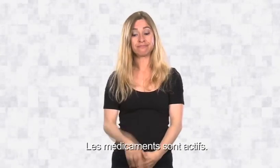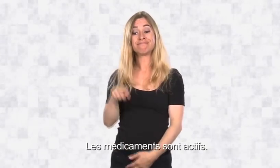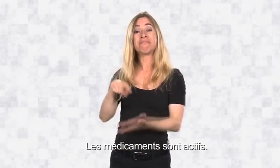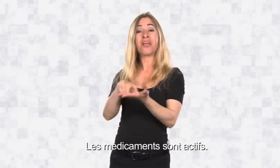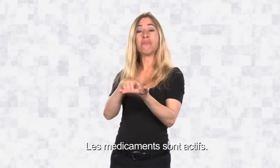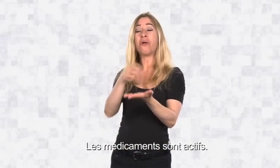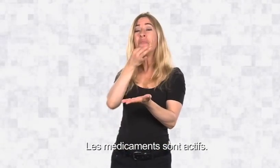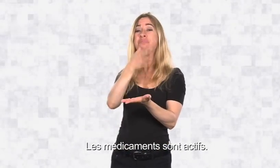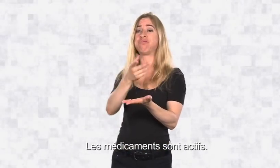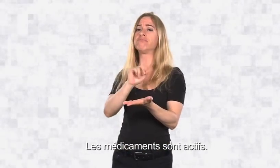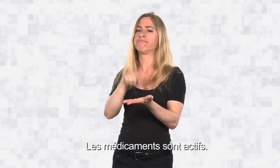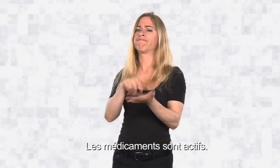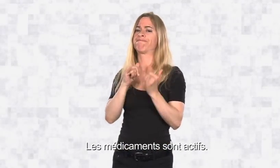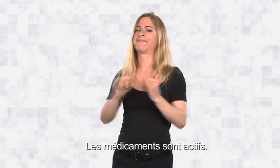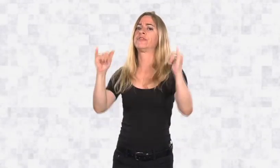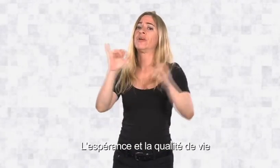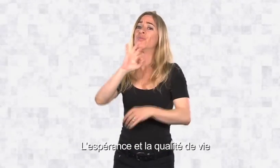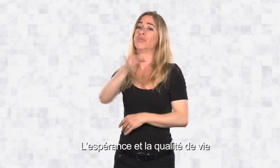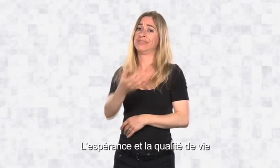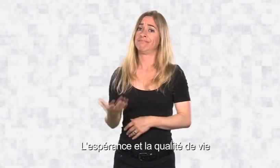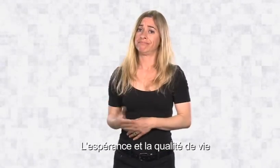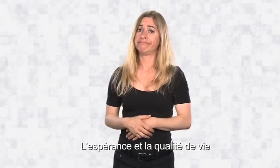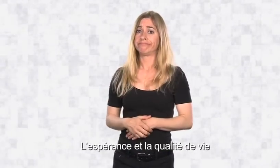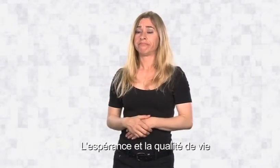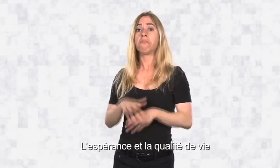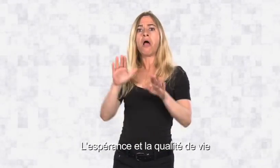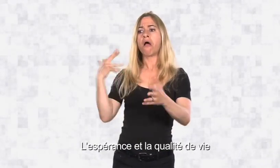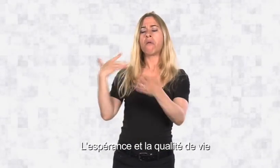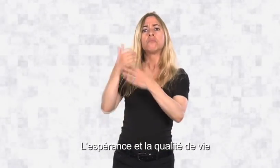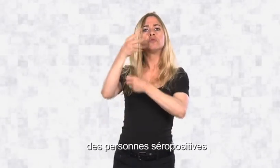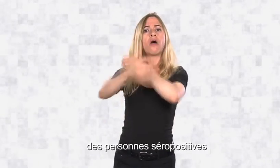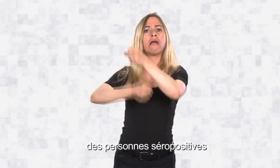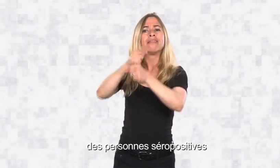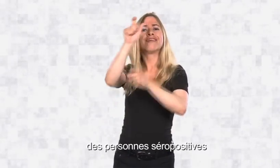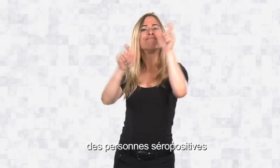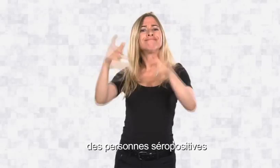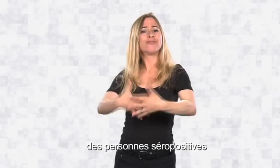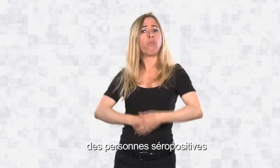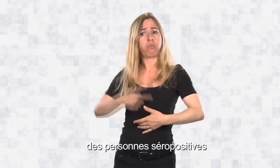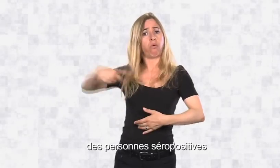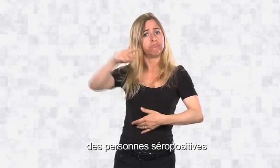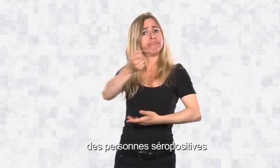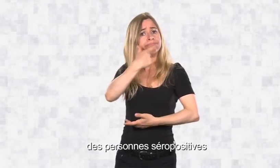Les médicaments sont actifs. L'espérance et la qualité de vie des personnes séropositives se sont beaucoup améliorées ces dernières années.